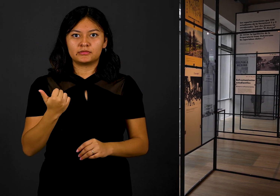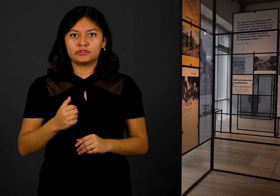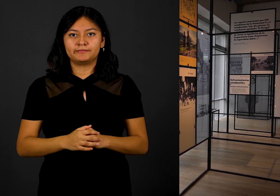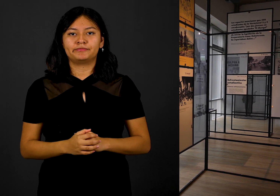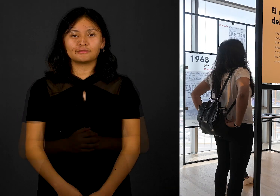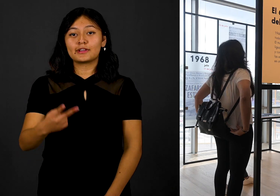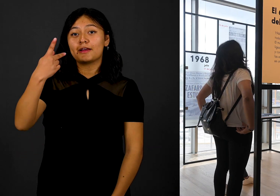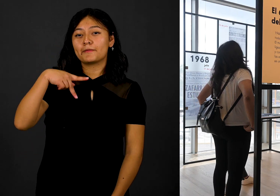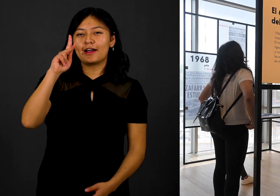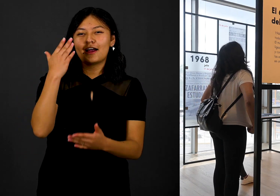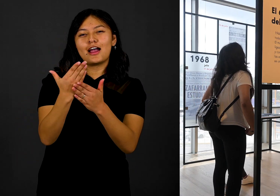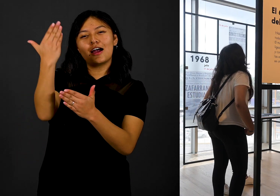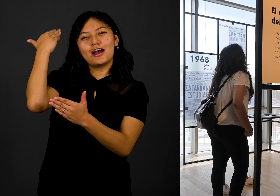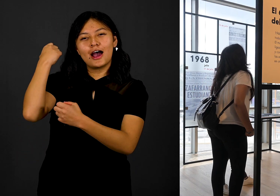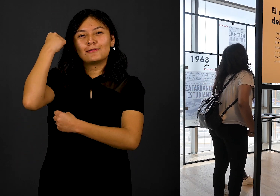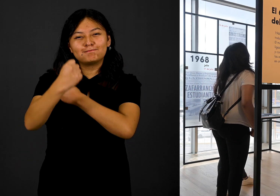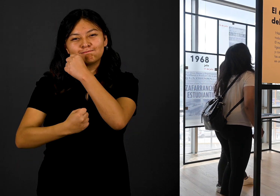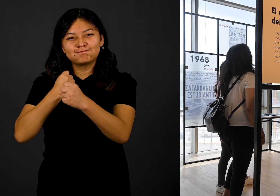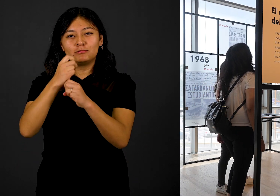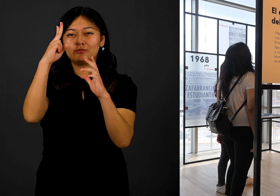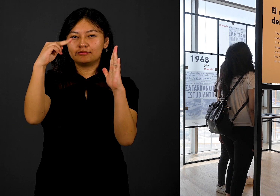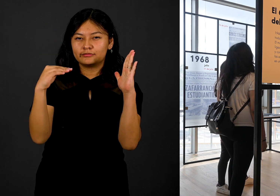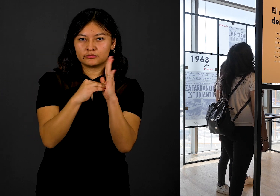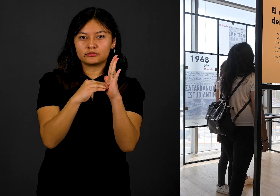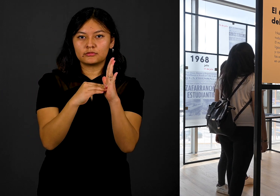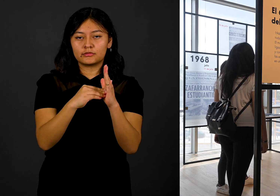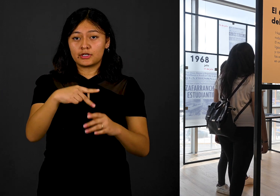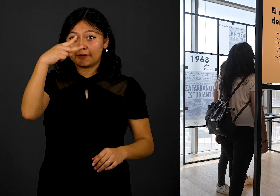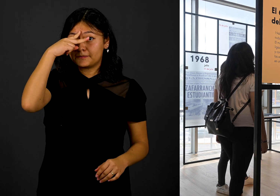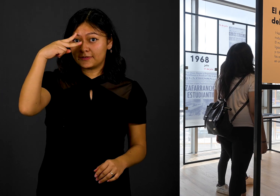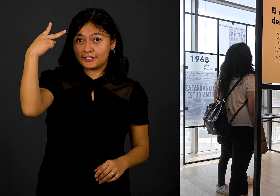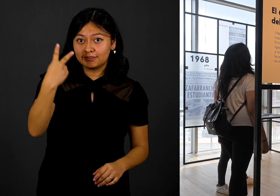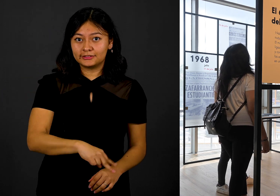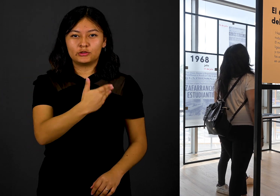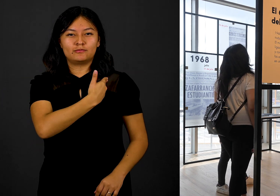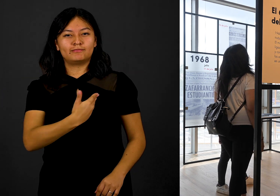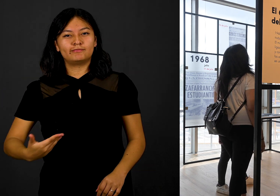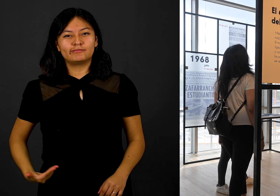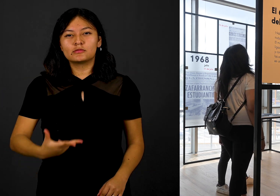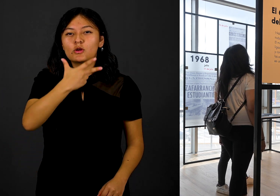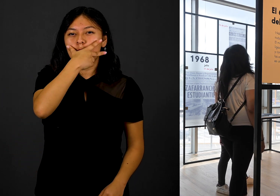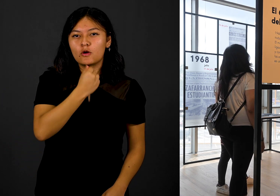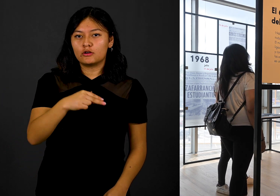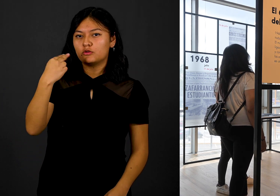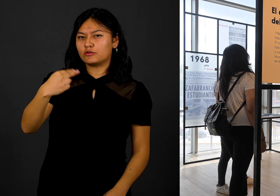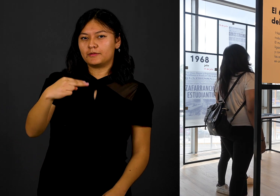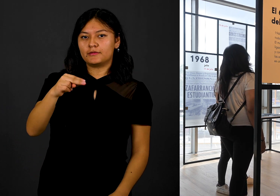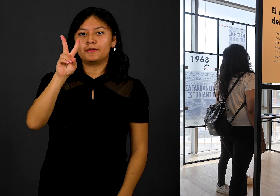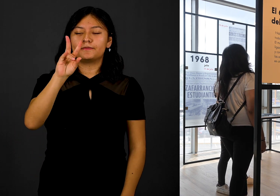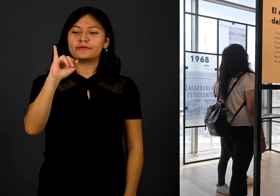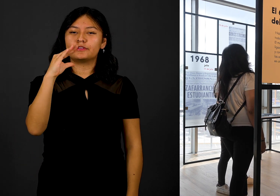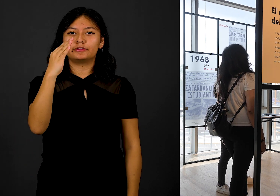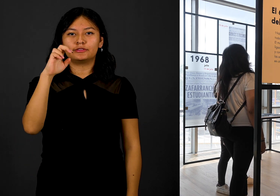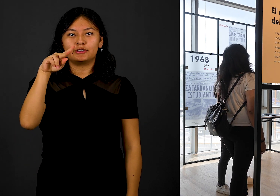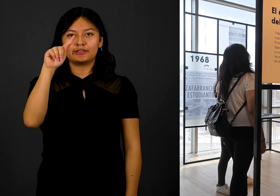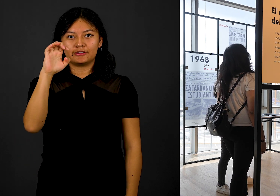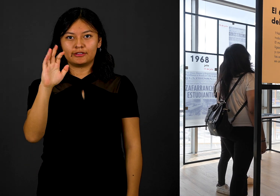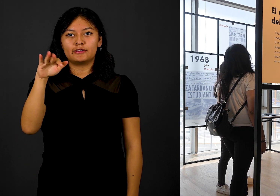Sin embargo, en el año 2000, el entonces presidente Vicente Fox ordenó la apertura de los